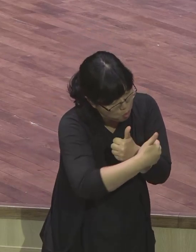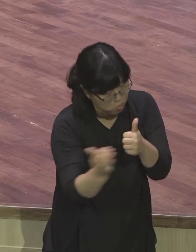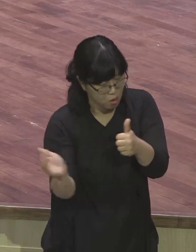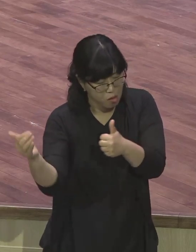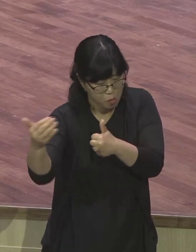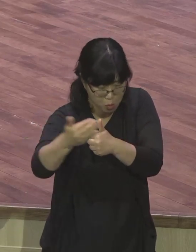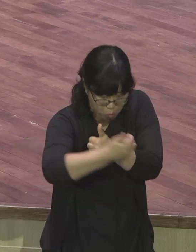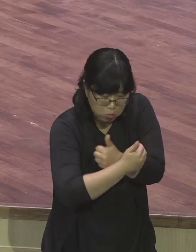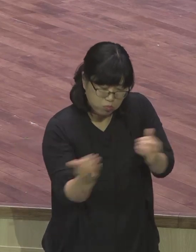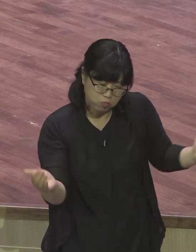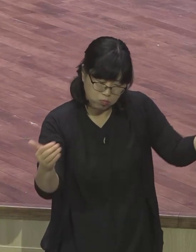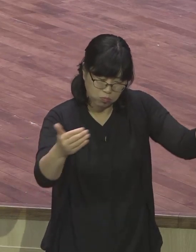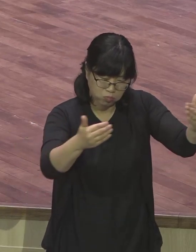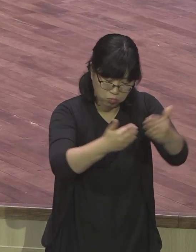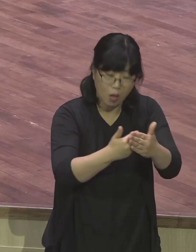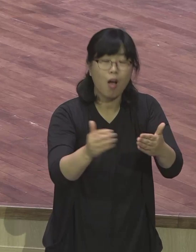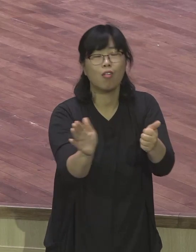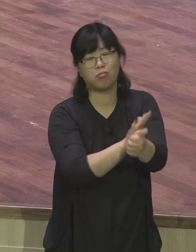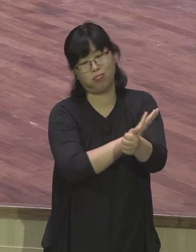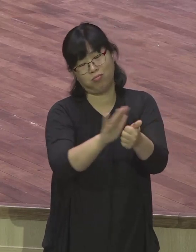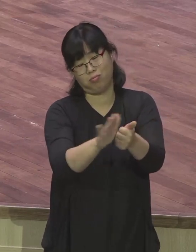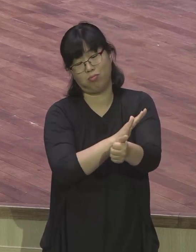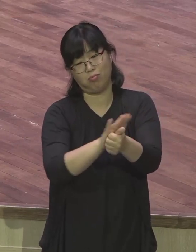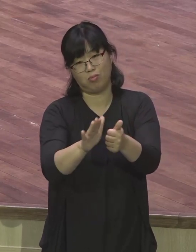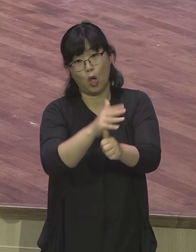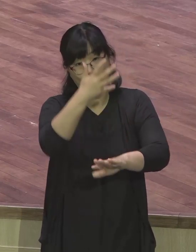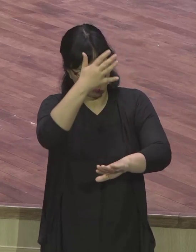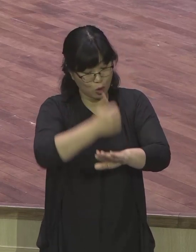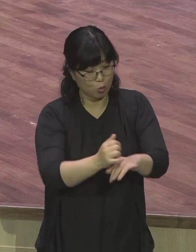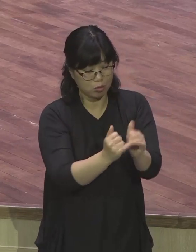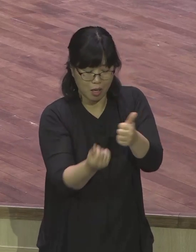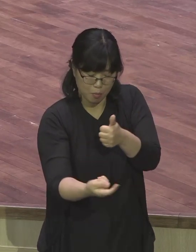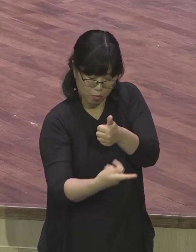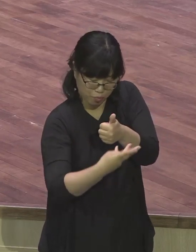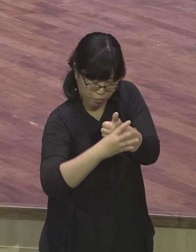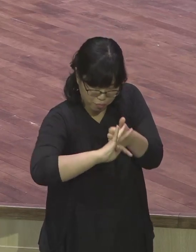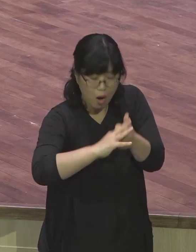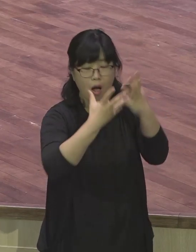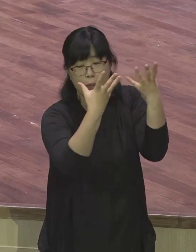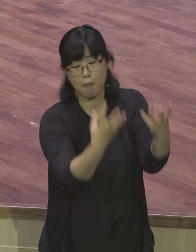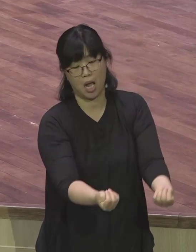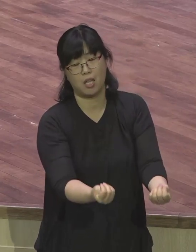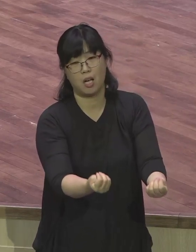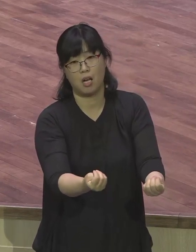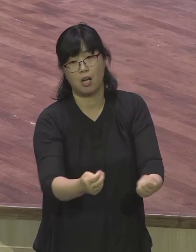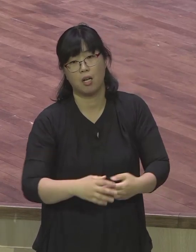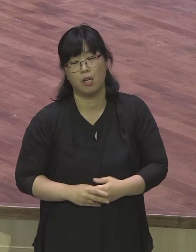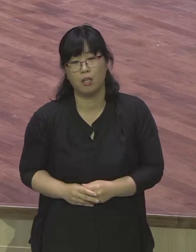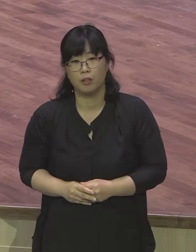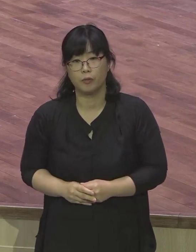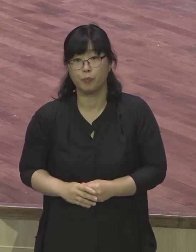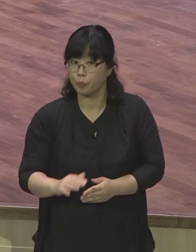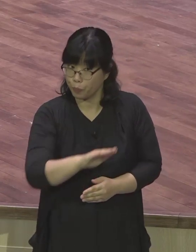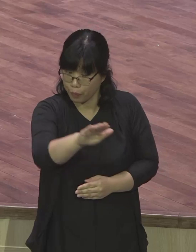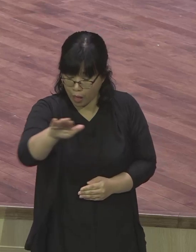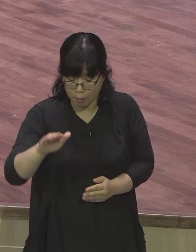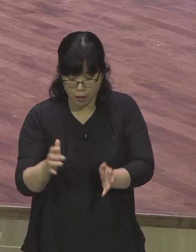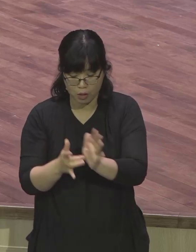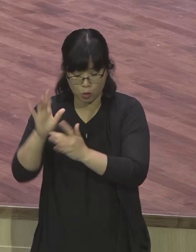사람들이 많았습니다 하나님께서는 우리가 참 제사당신 그리스를 누리면서 많은 사람들을 이해하고 배려하면서